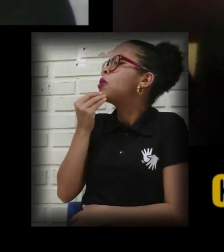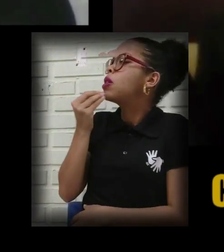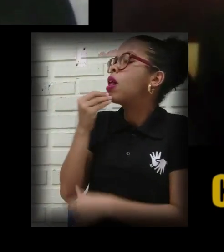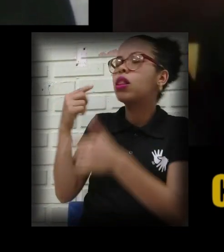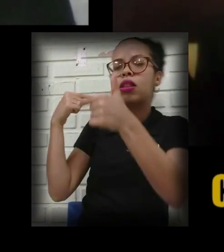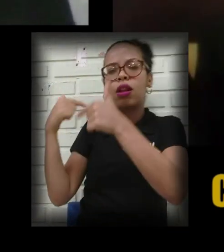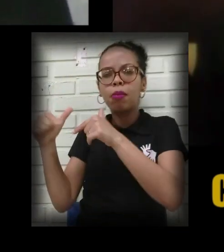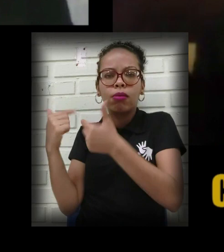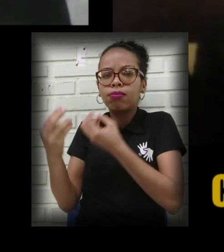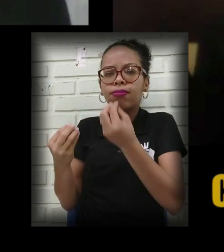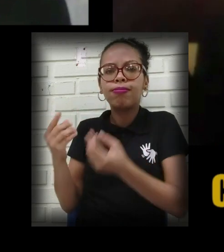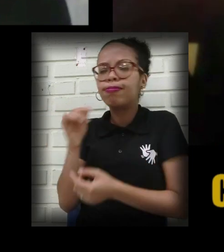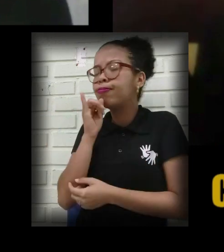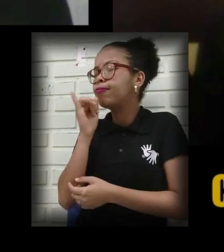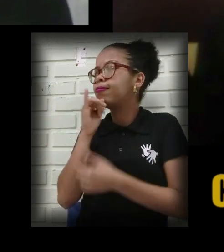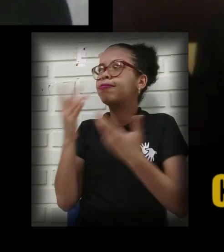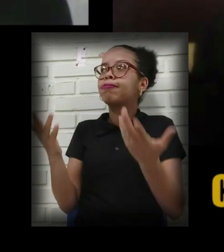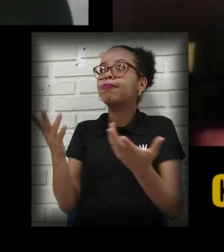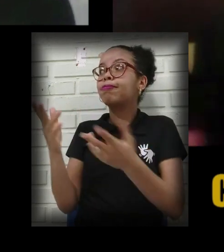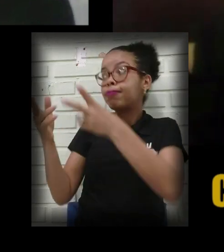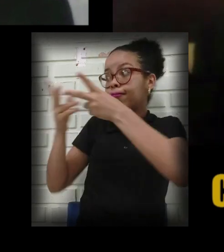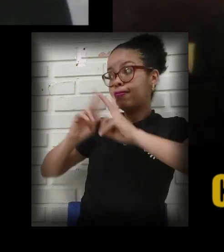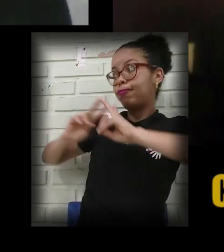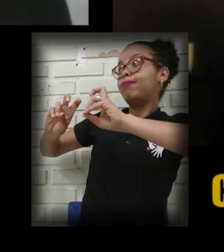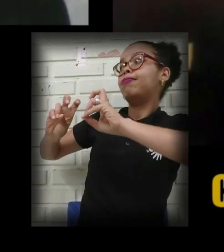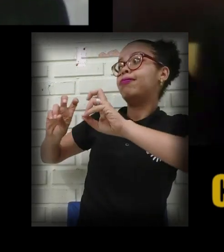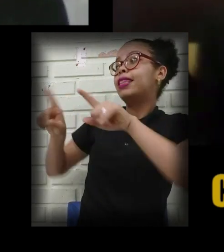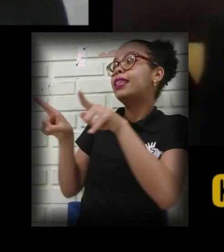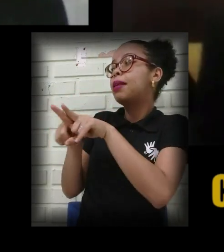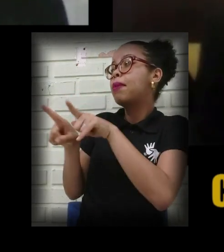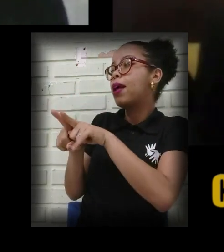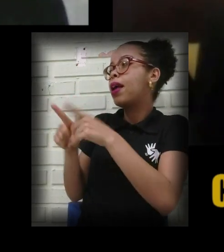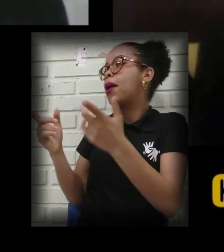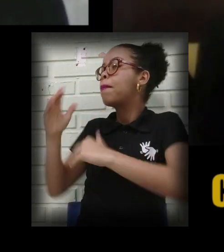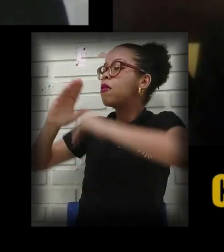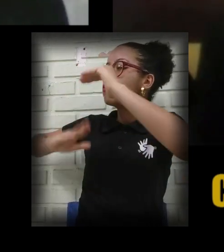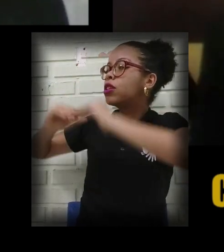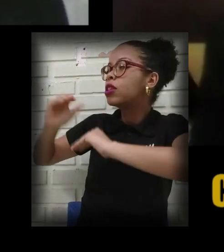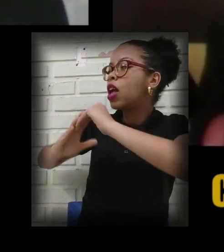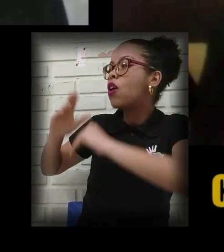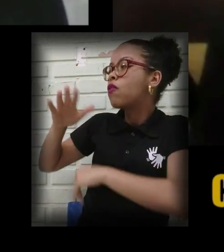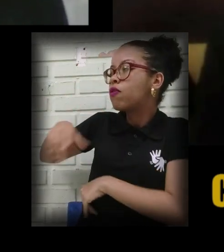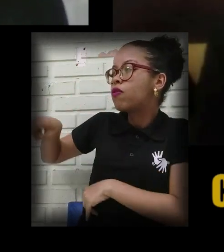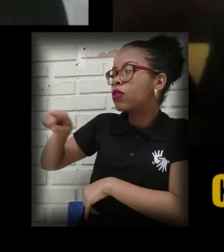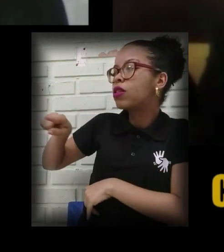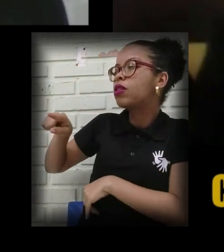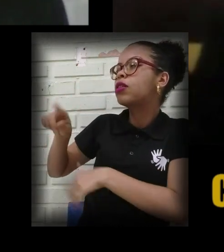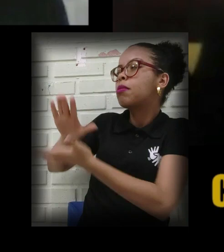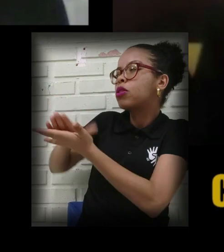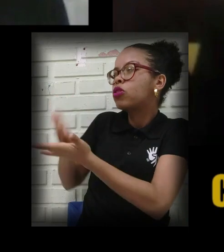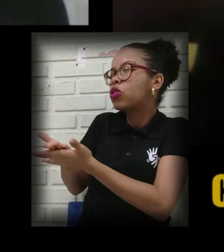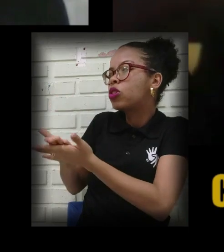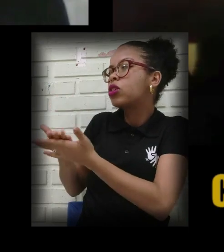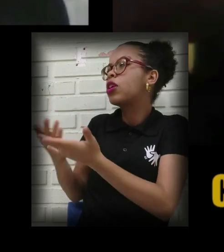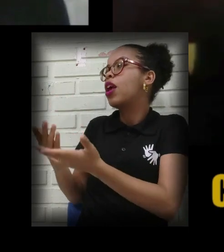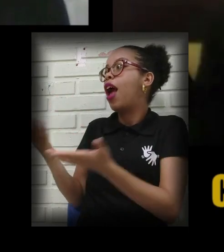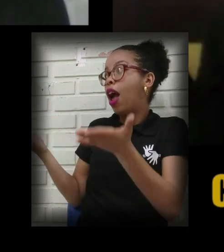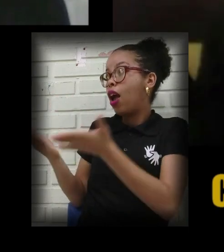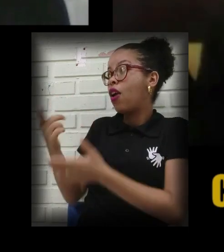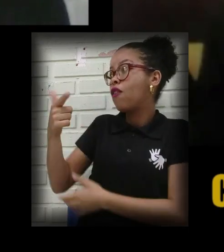de trabalho e reconhecimento sobre a profissão de vocês, a gente vê que no dia 29 de outubro